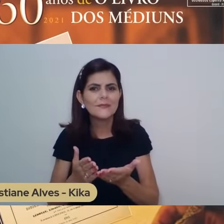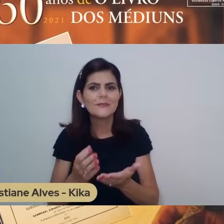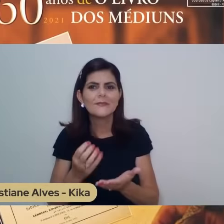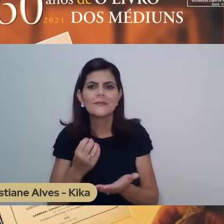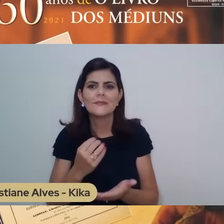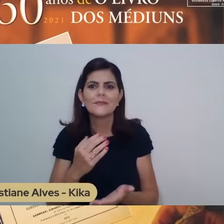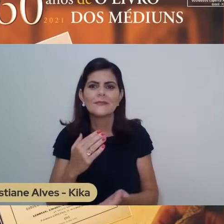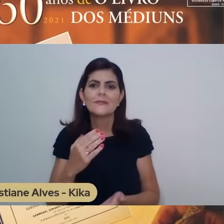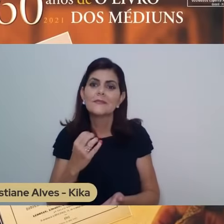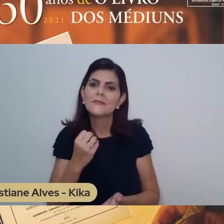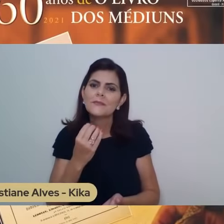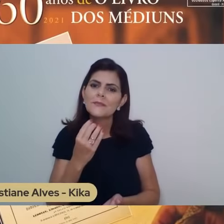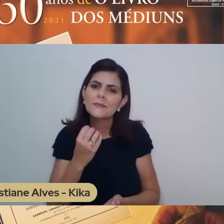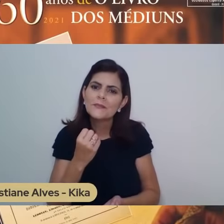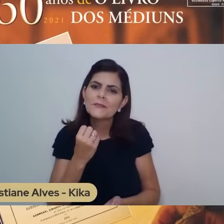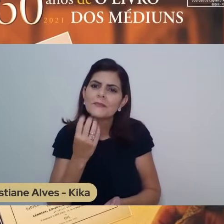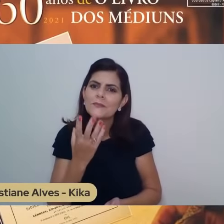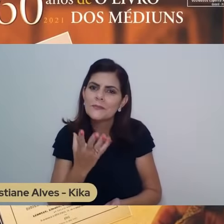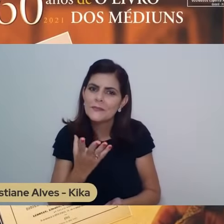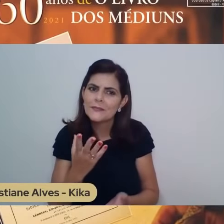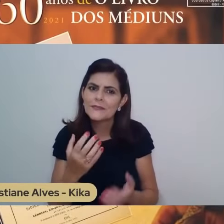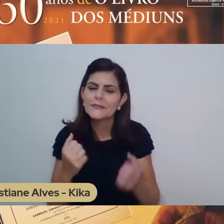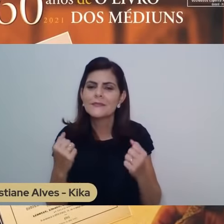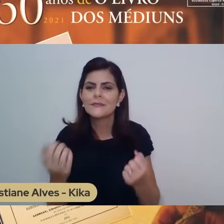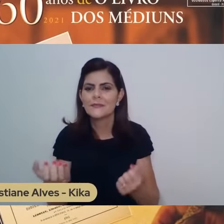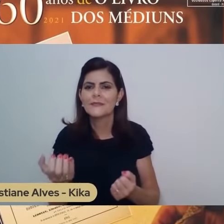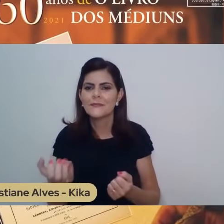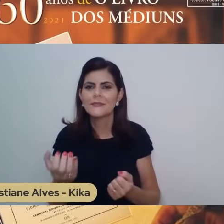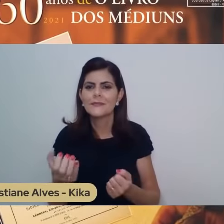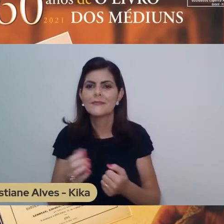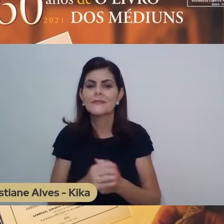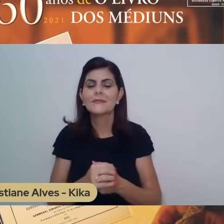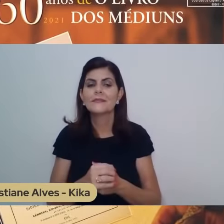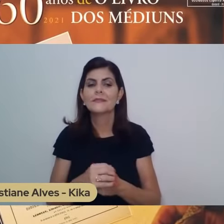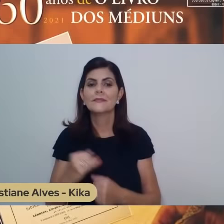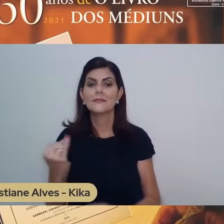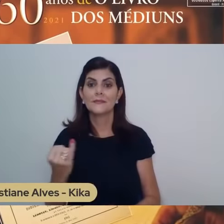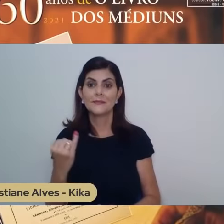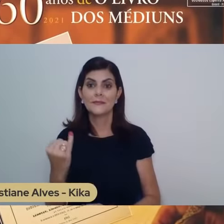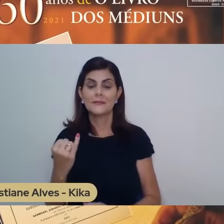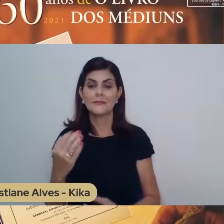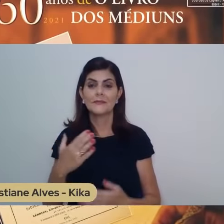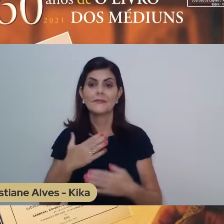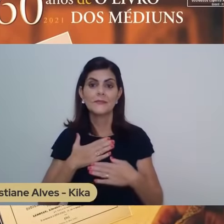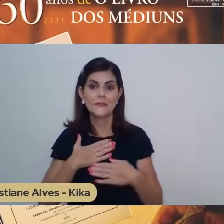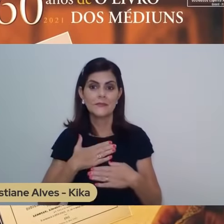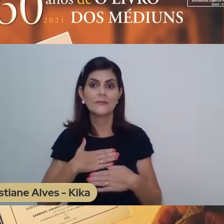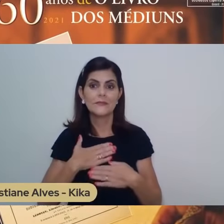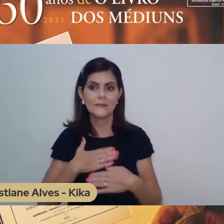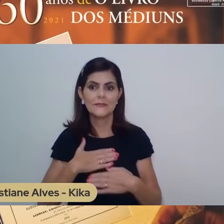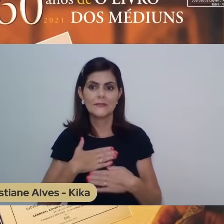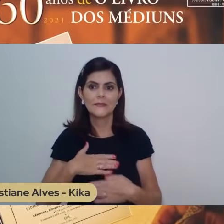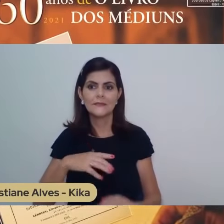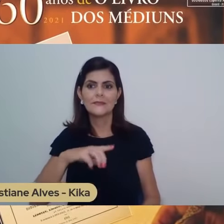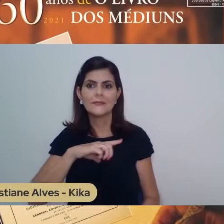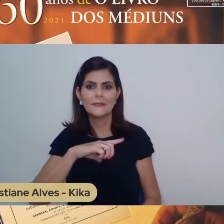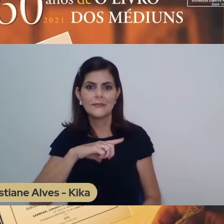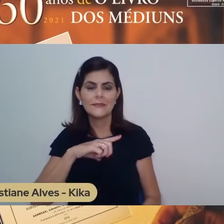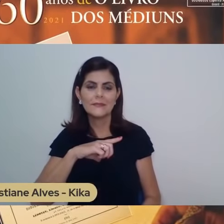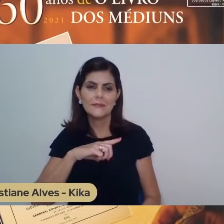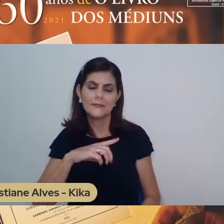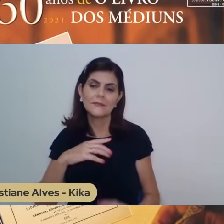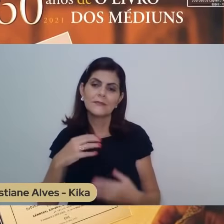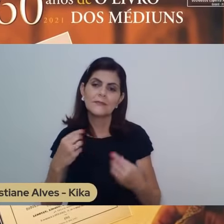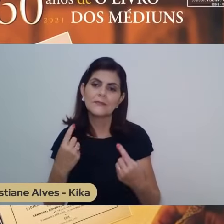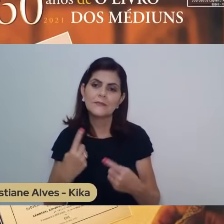transportando aquele tesouro. Como ele diz numa de suas cartas, temos esse tesouro em nós e na verdade não nos pertence, né,